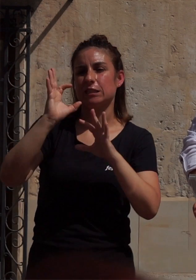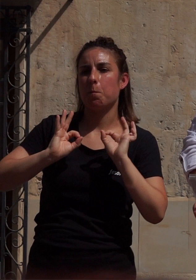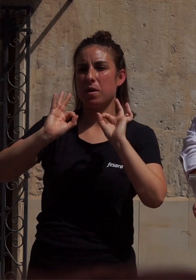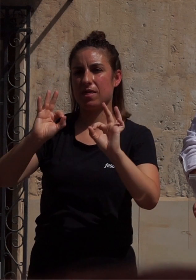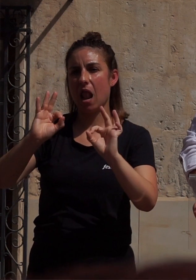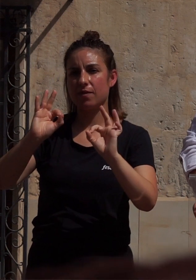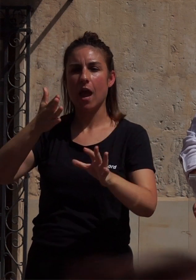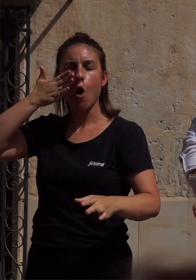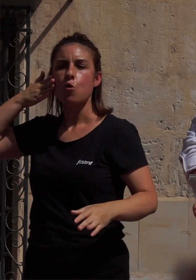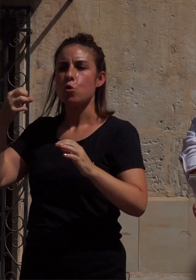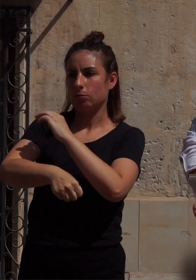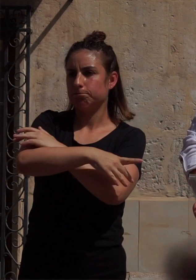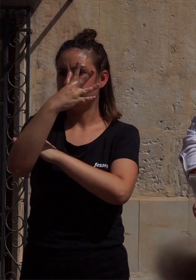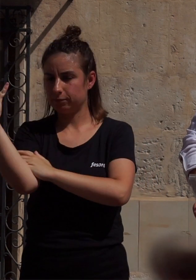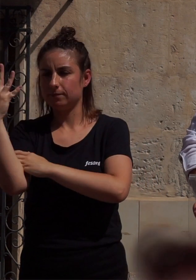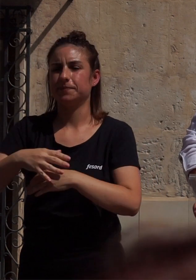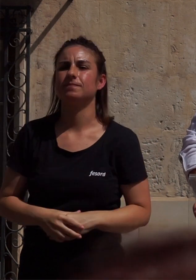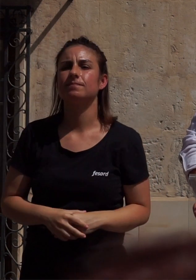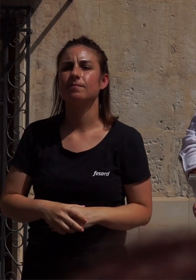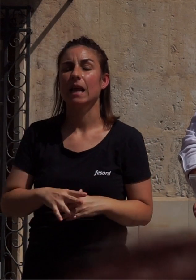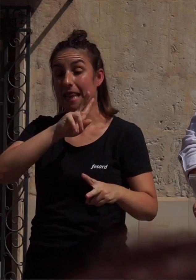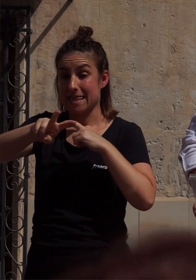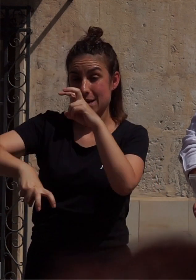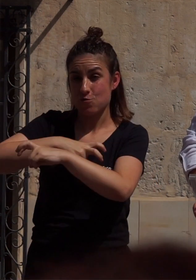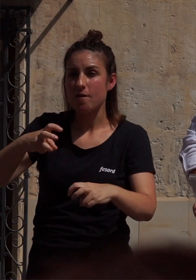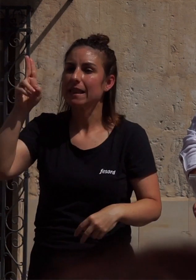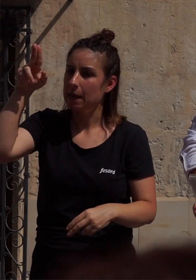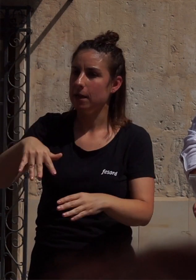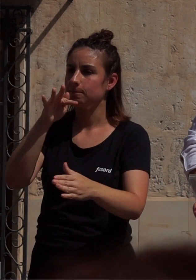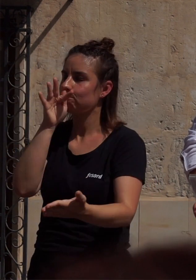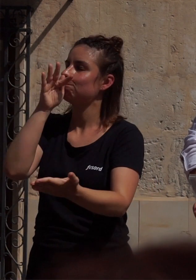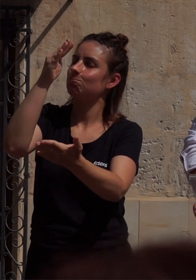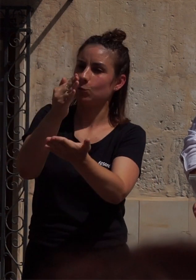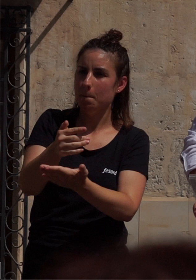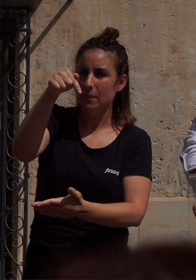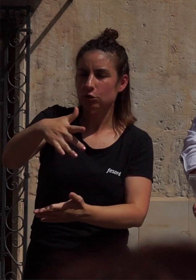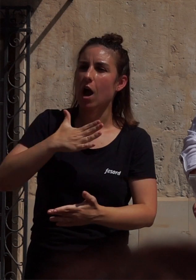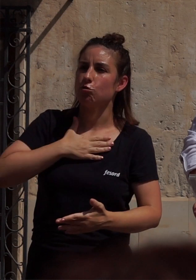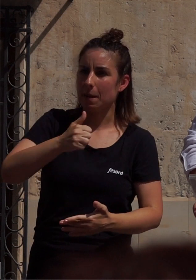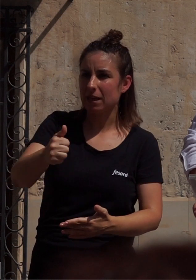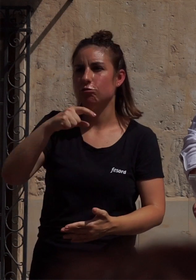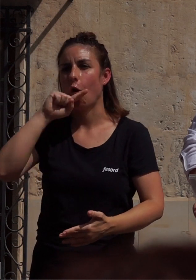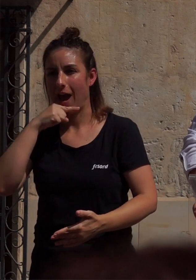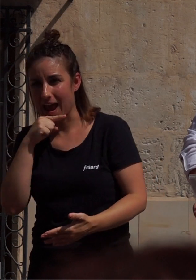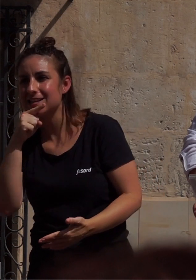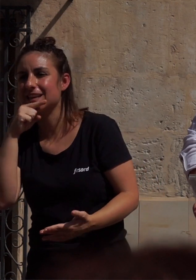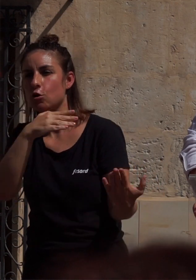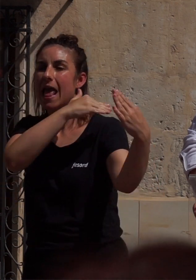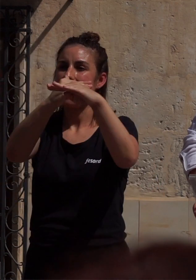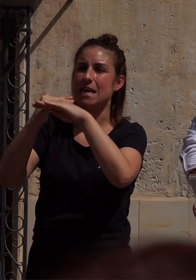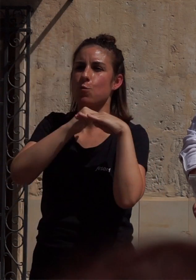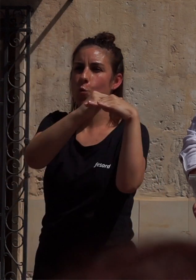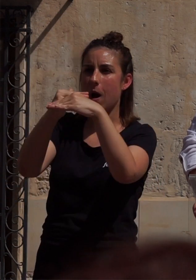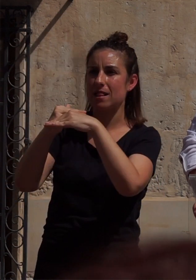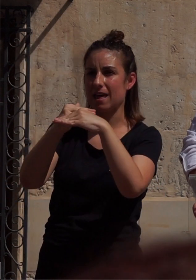del Orgullo LGTBIQ, renovando el compromiso de esta Administración local con la igualdad de